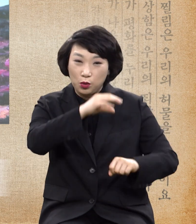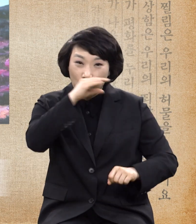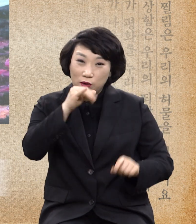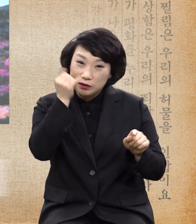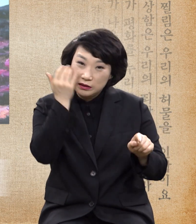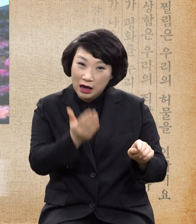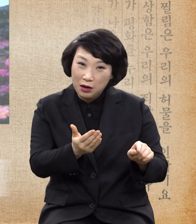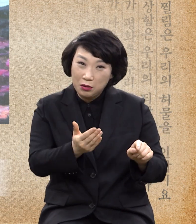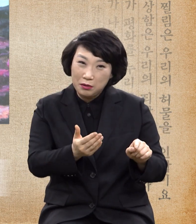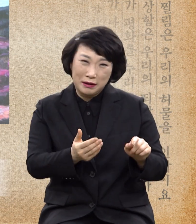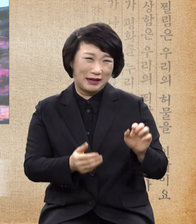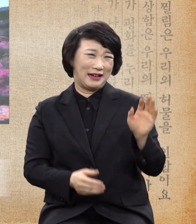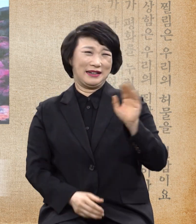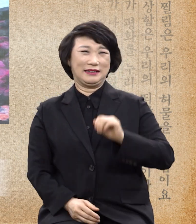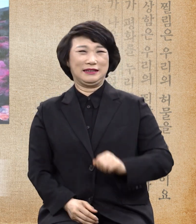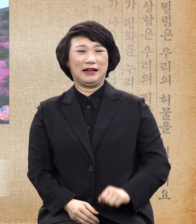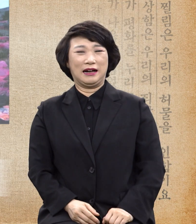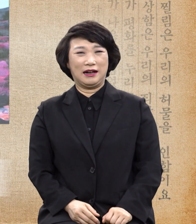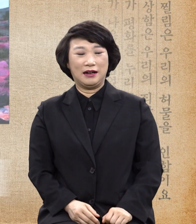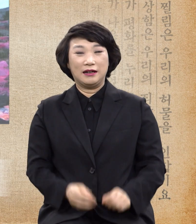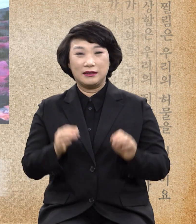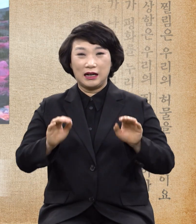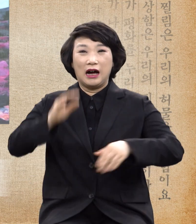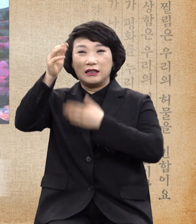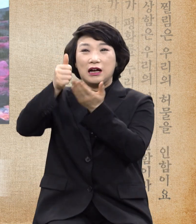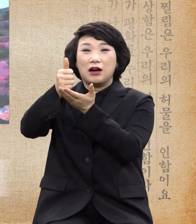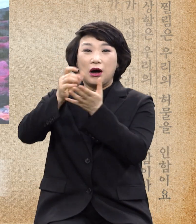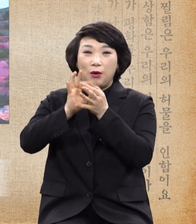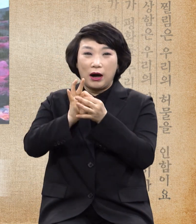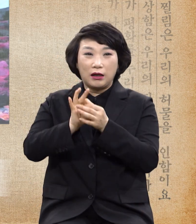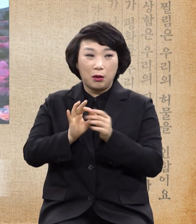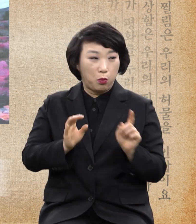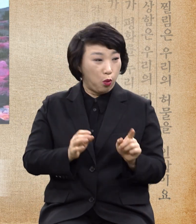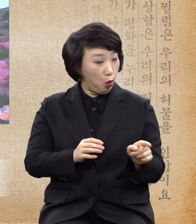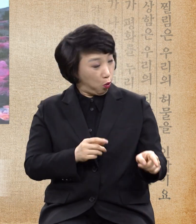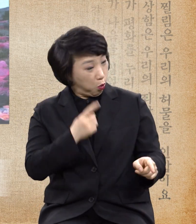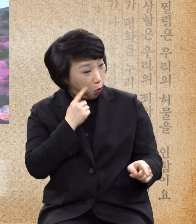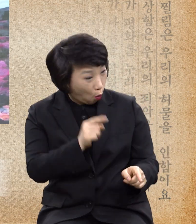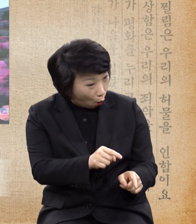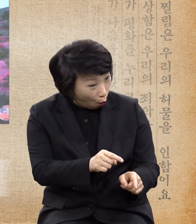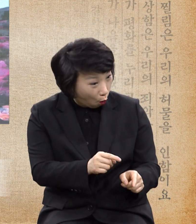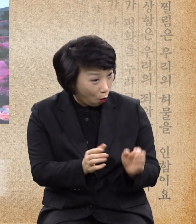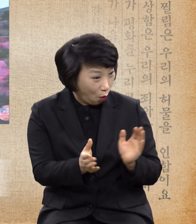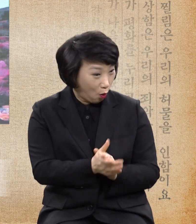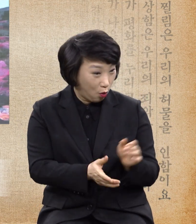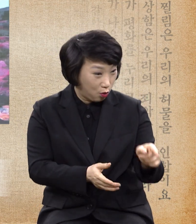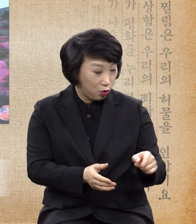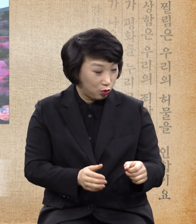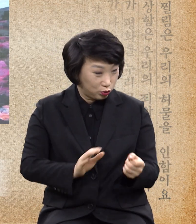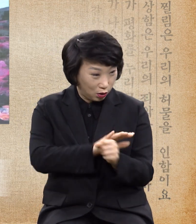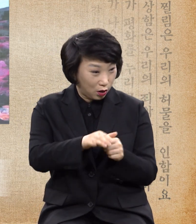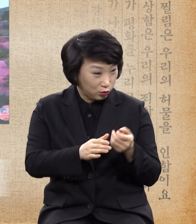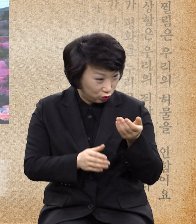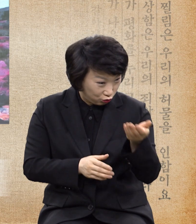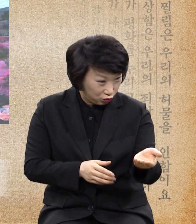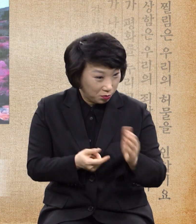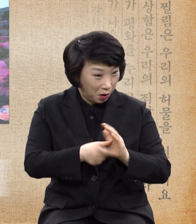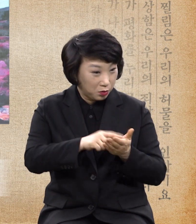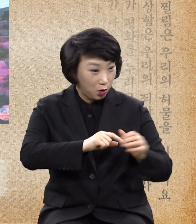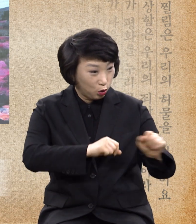어떻게 하나님과 관계 속에도 너는 그래도 내가 사랑받을 만한 짓을 하고 있다.